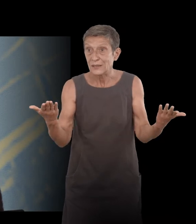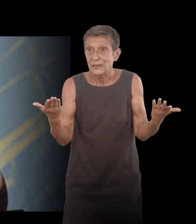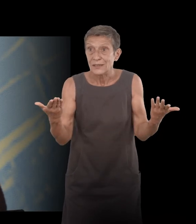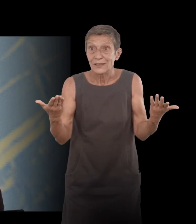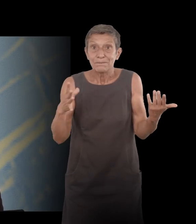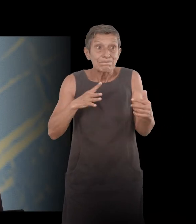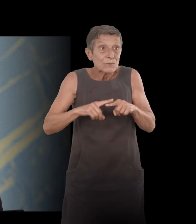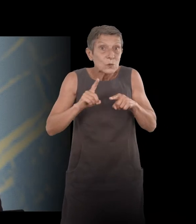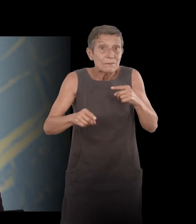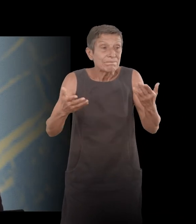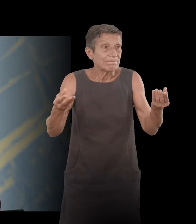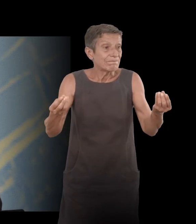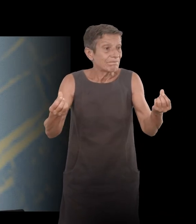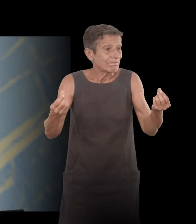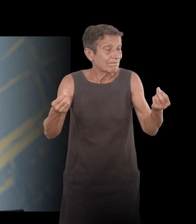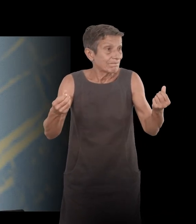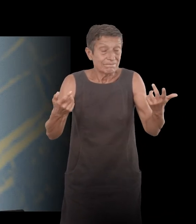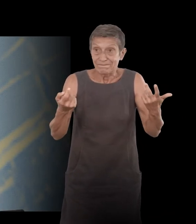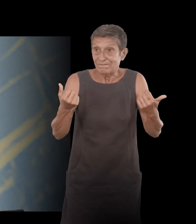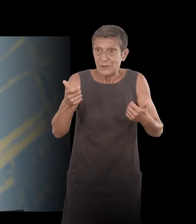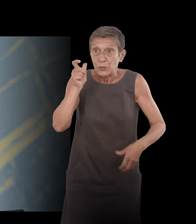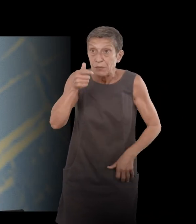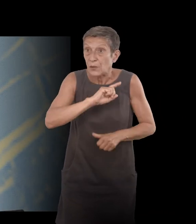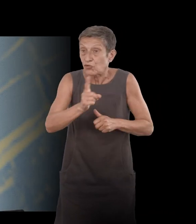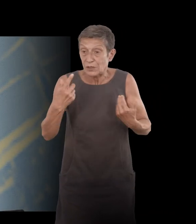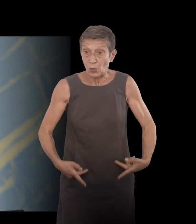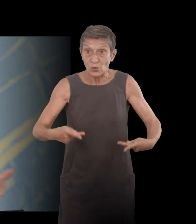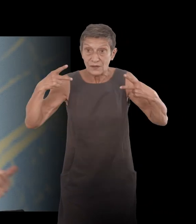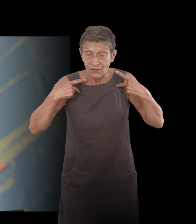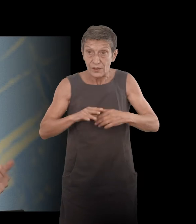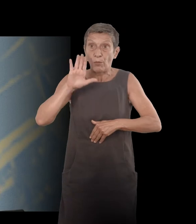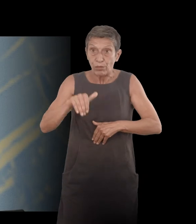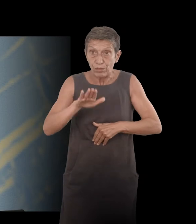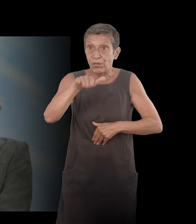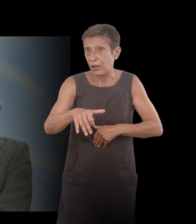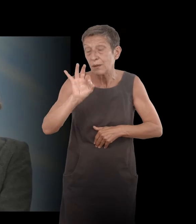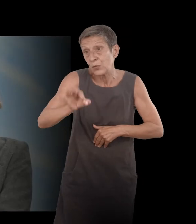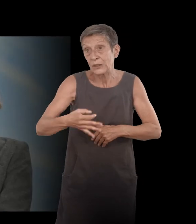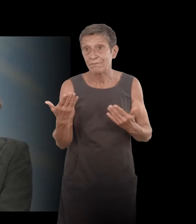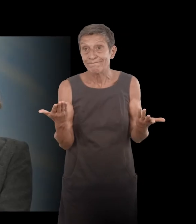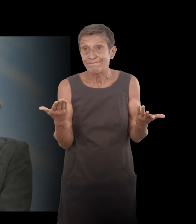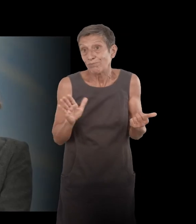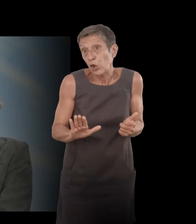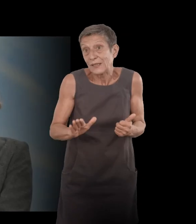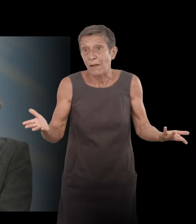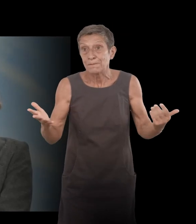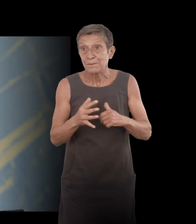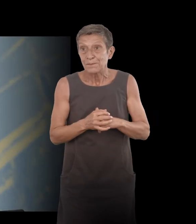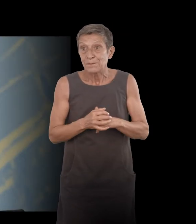inconstance de notre existence, mais c'est comme ça. Et donc, le